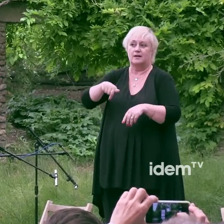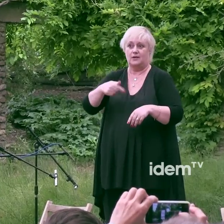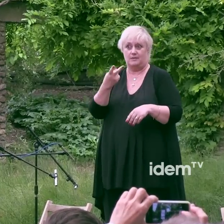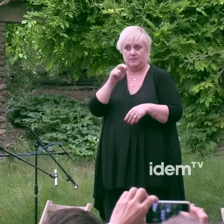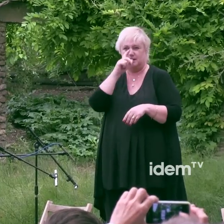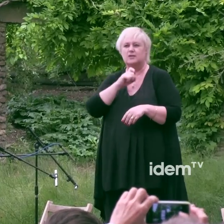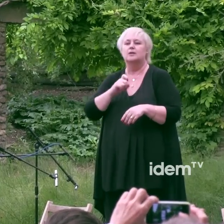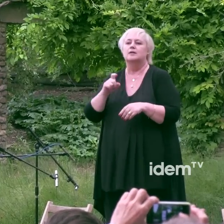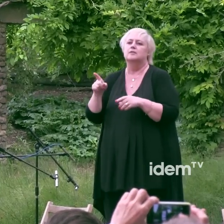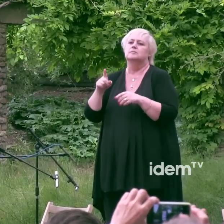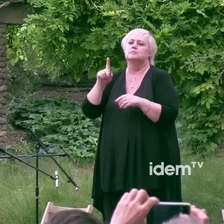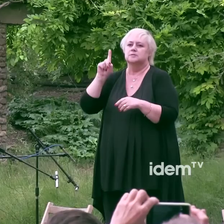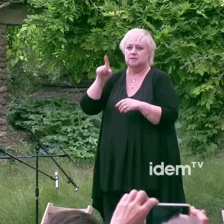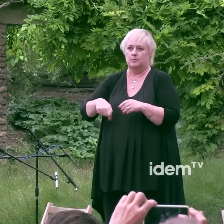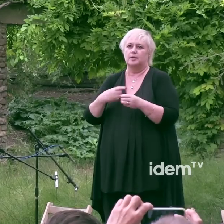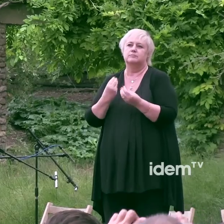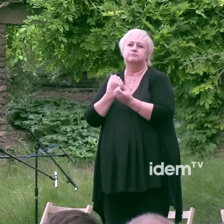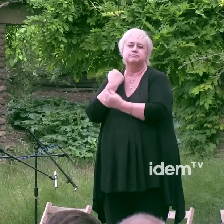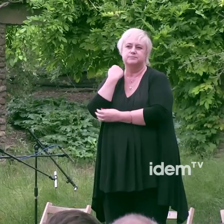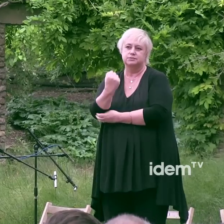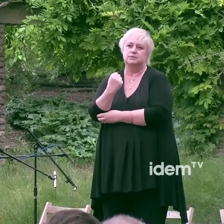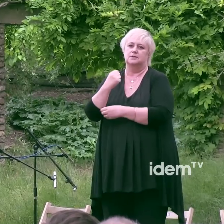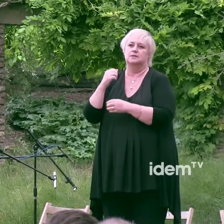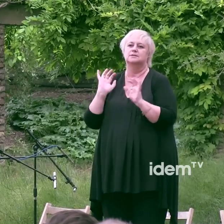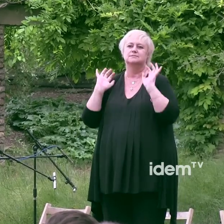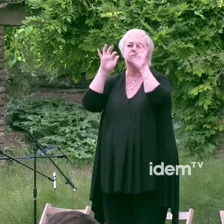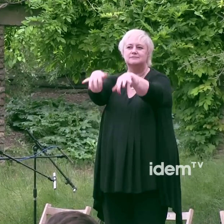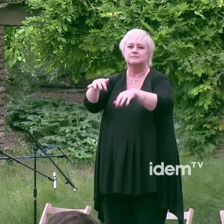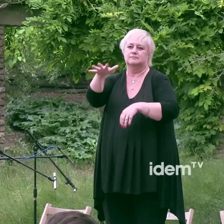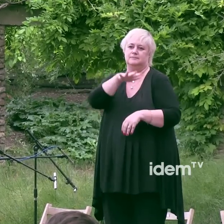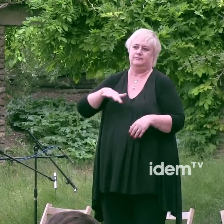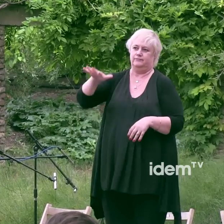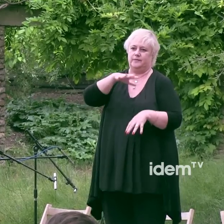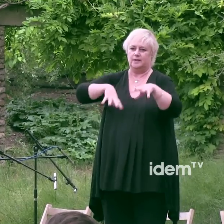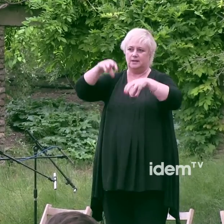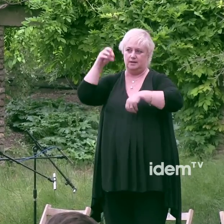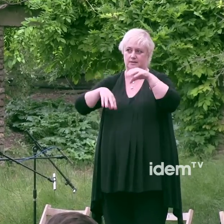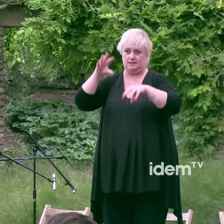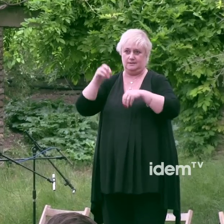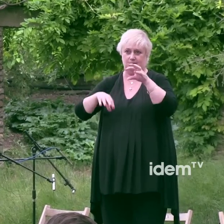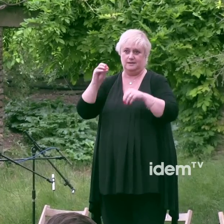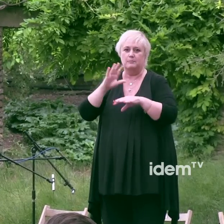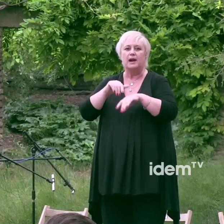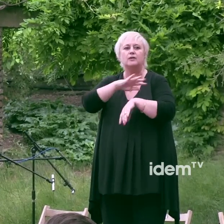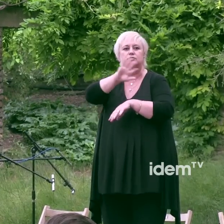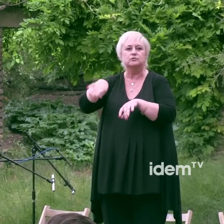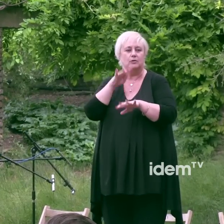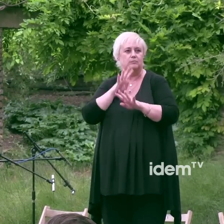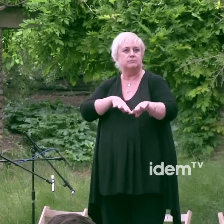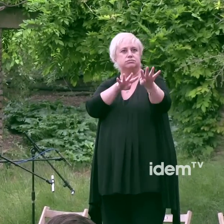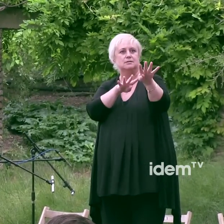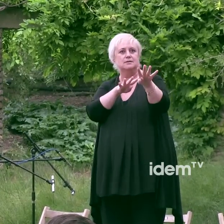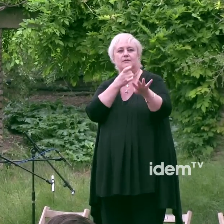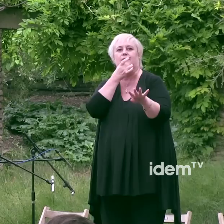convidava la resta d'organitzacions de Sida a plegar-se a l'avinguda de la catedral per mitjançant el memorial fer visible als ulls de